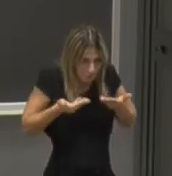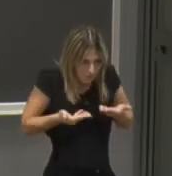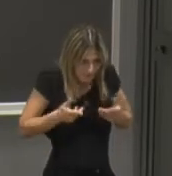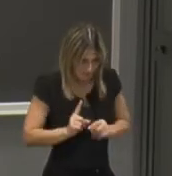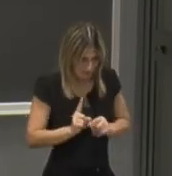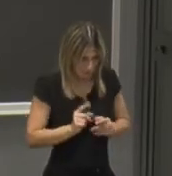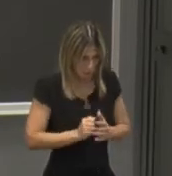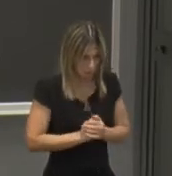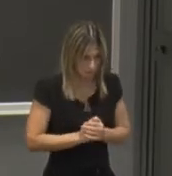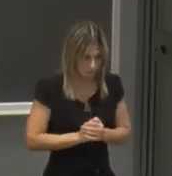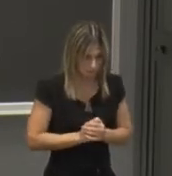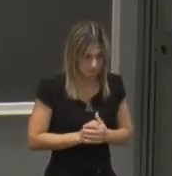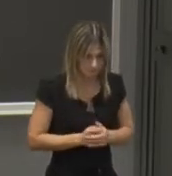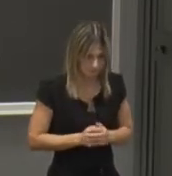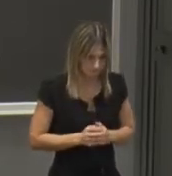particolare